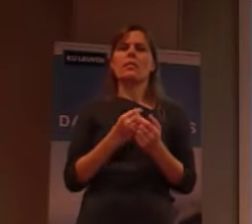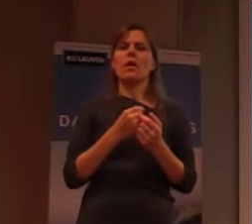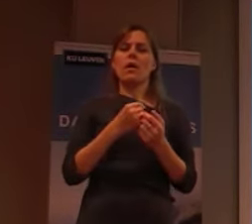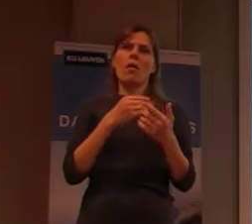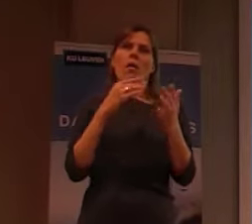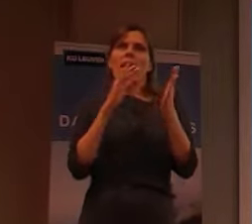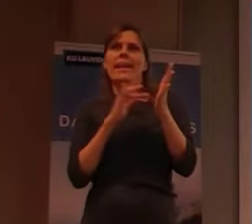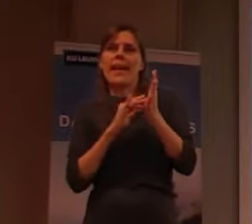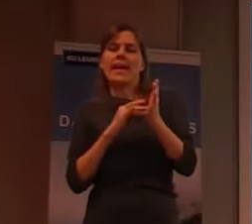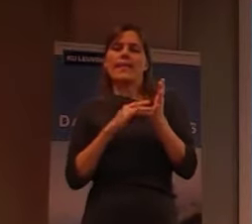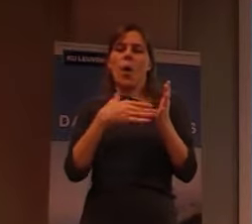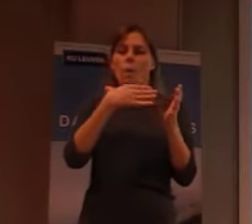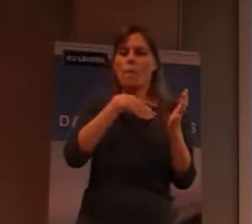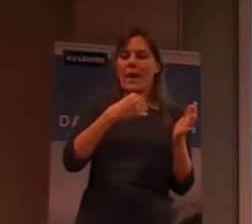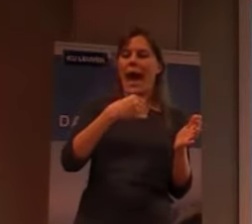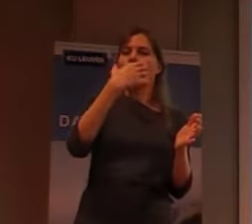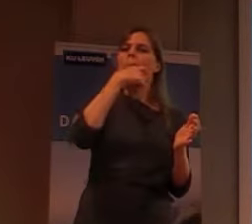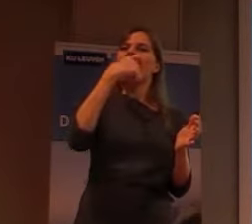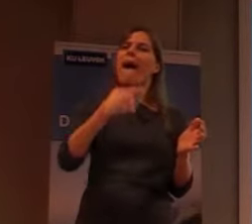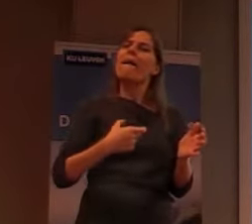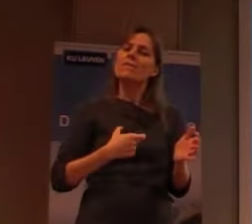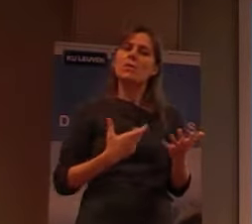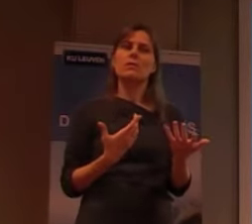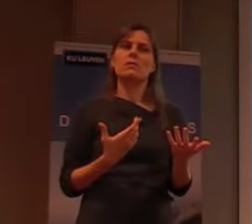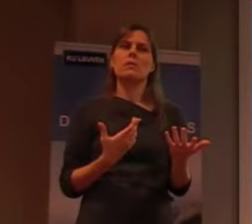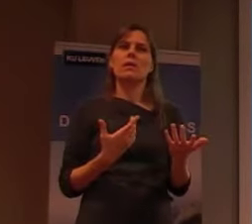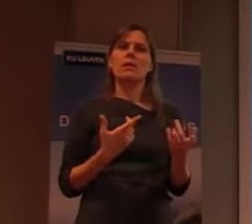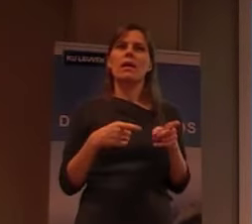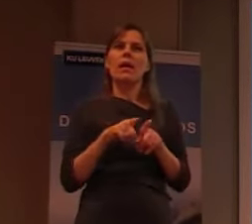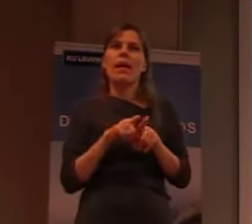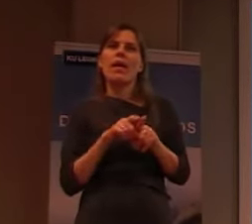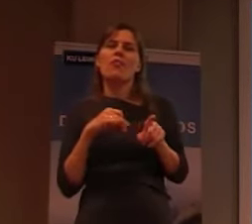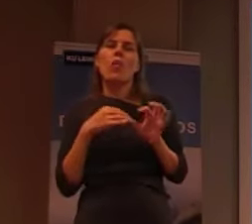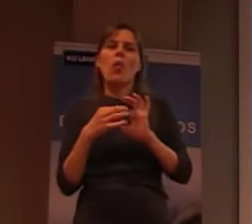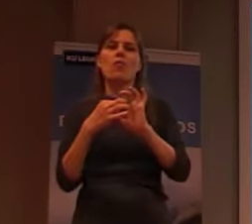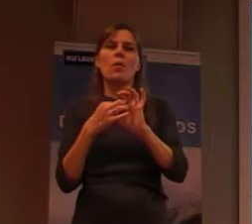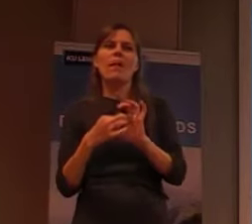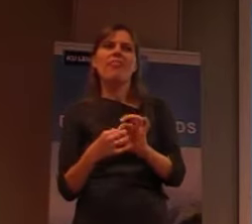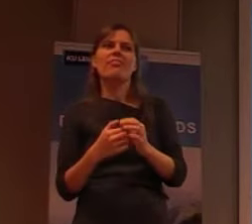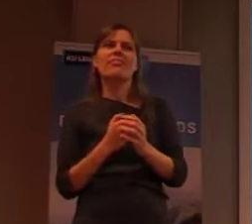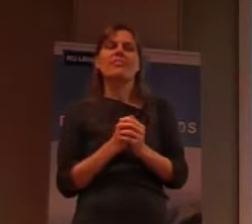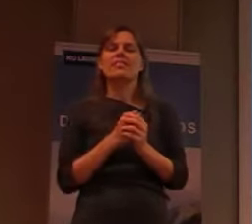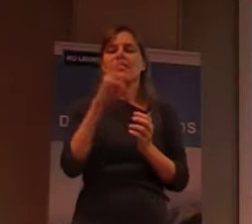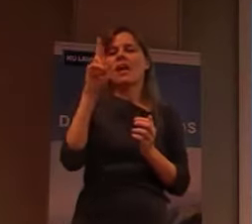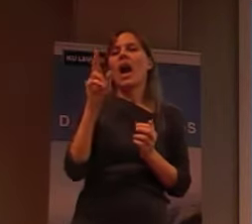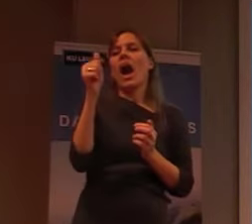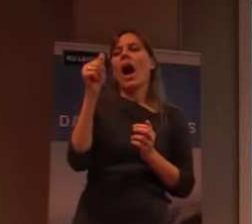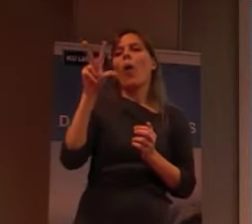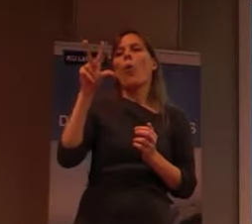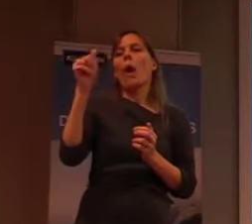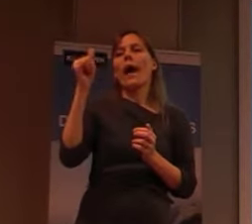blanke pater, daar te werk, gesteld, had eigenlijk, ook te maken, met het feit, dat Hawaianen,